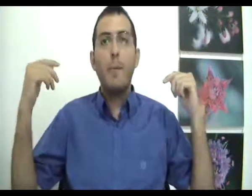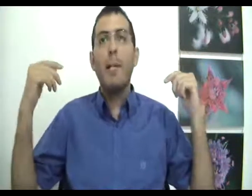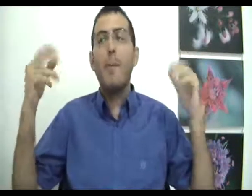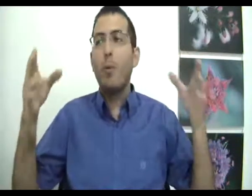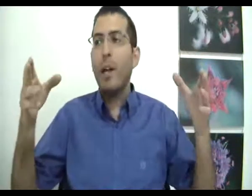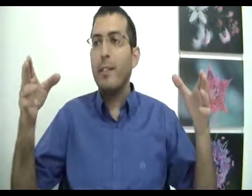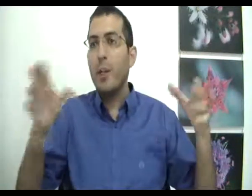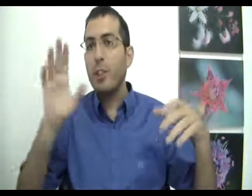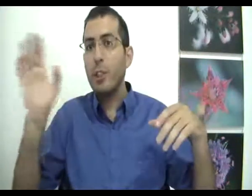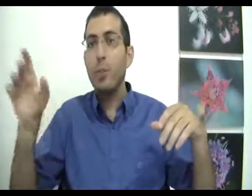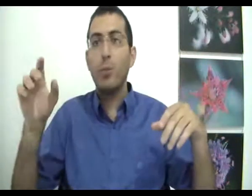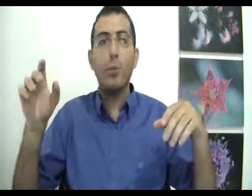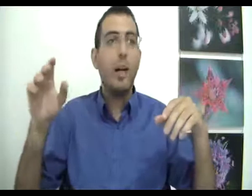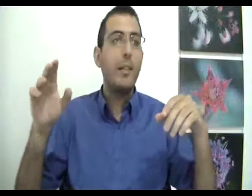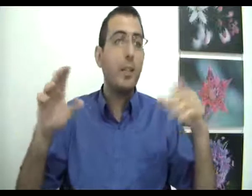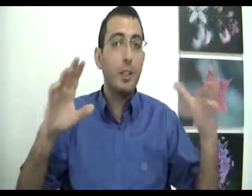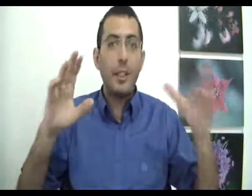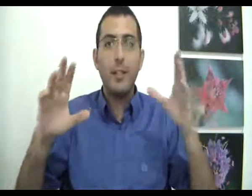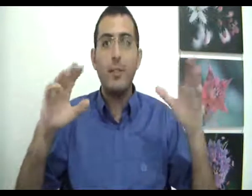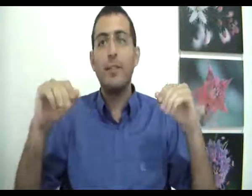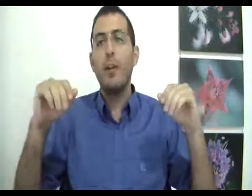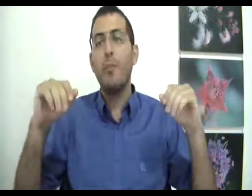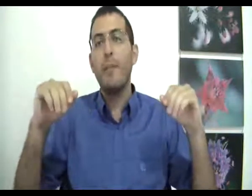במלחמה, הוא כרגע זוכר ששדדו אותו, הוא כרגע זוכר שקרתה לו איזה טראומה.